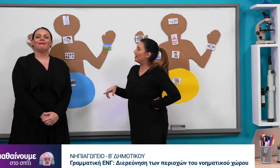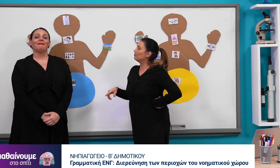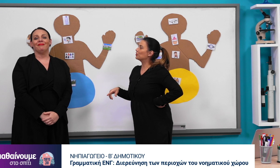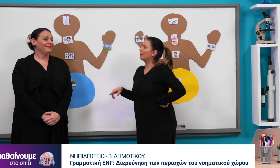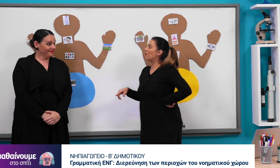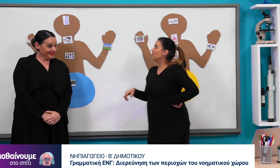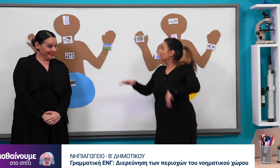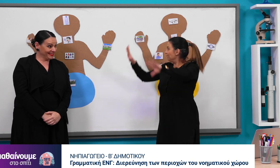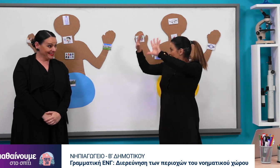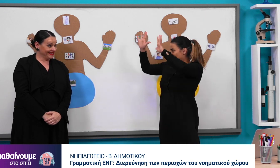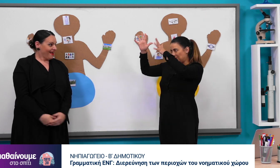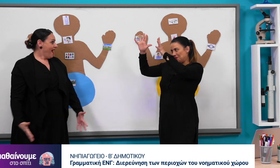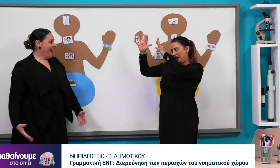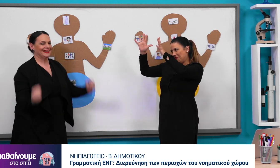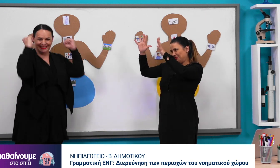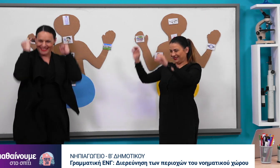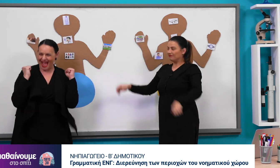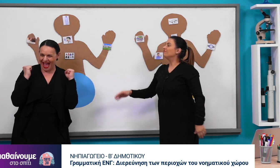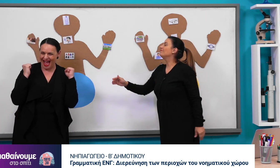βάλουμε στο λαιμό. Μπράβο, Σοφία!